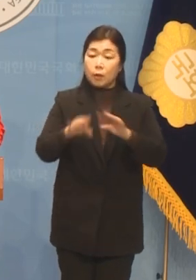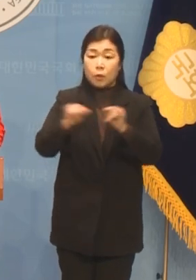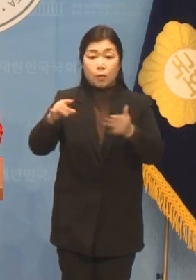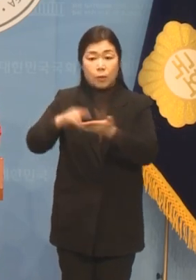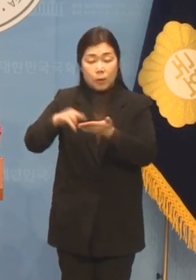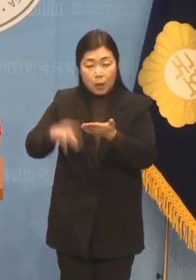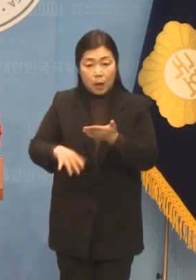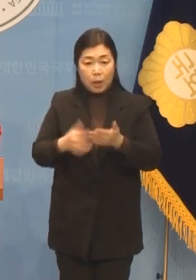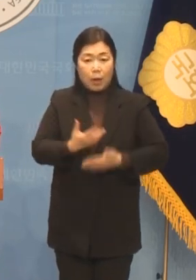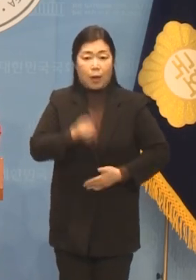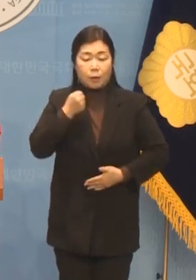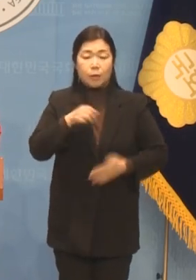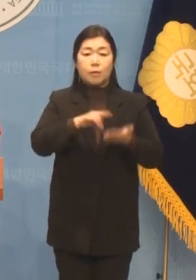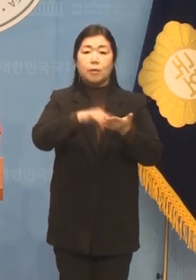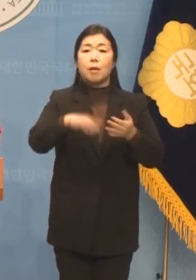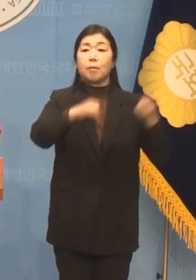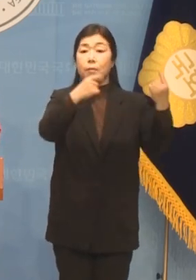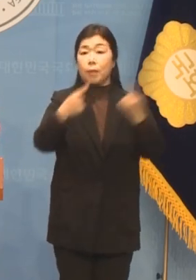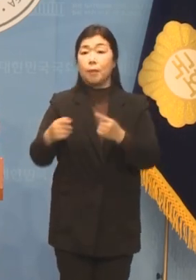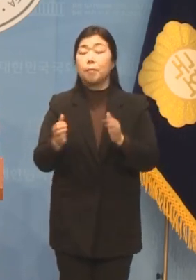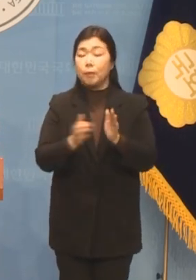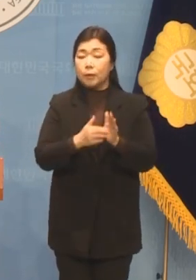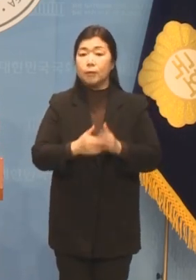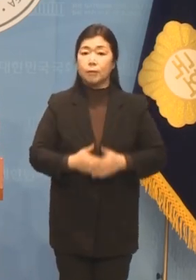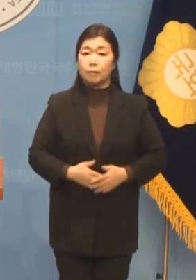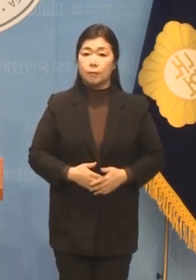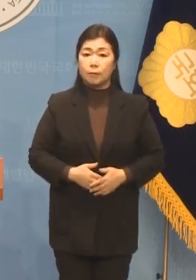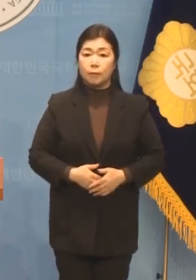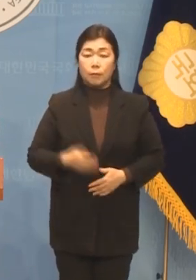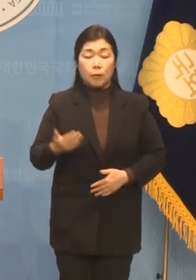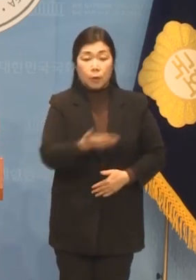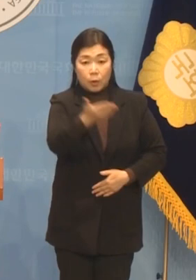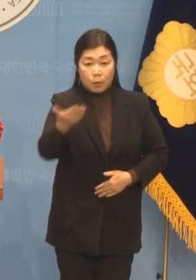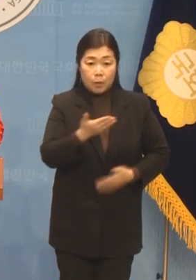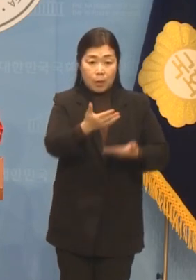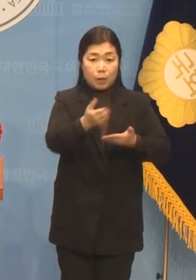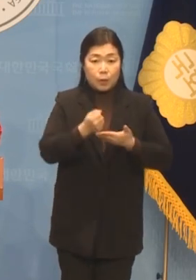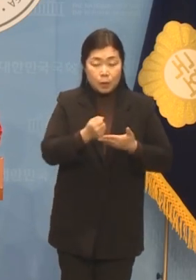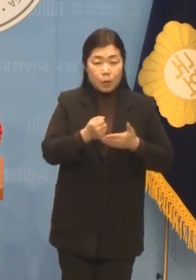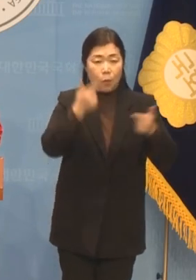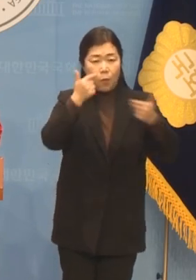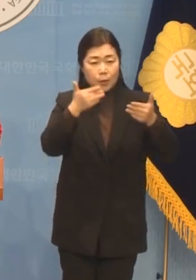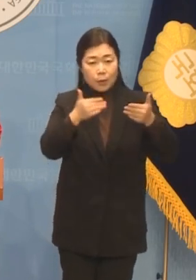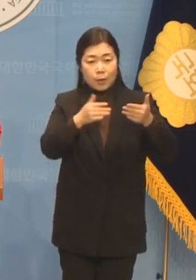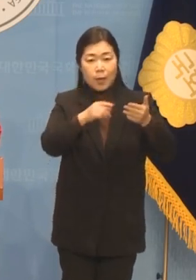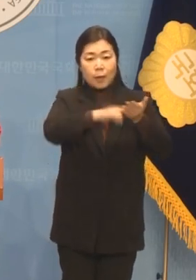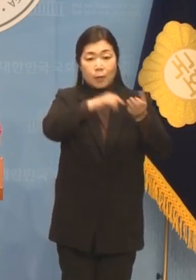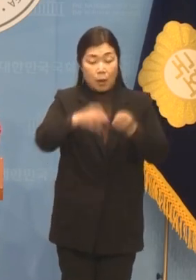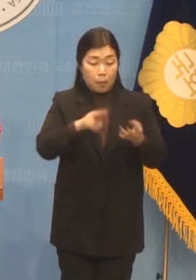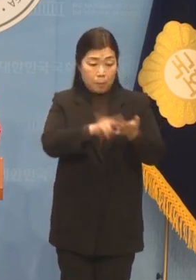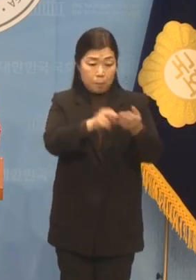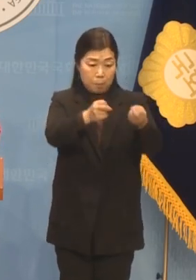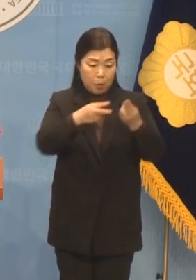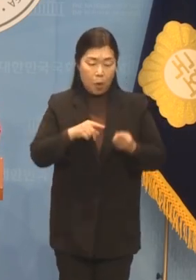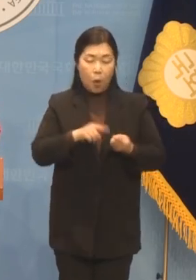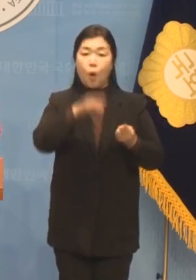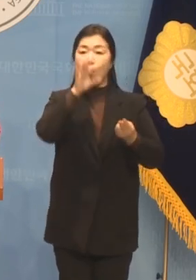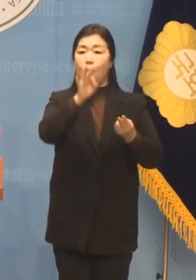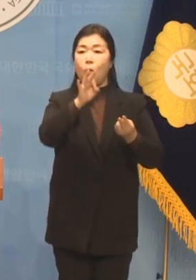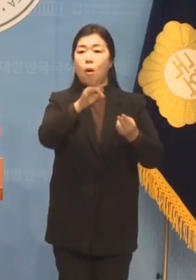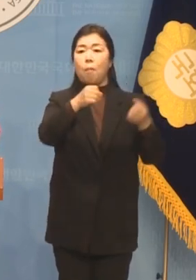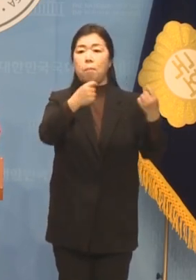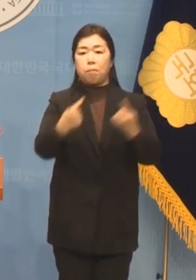등의 보유세가 인하됐습니다 여러분께서 받으신 확연히 낮아진 세금 고지서가 그